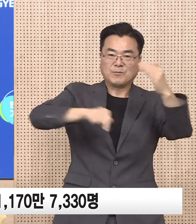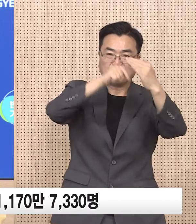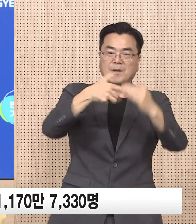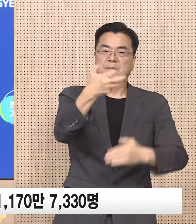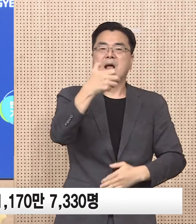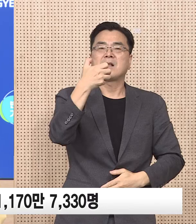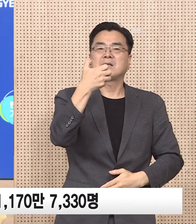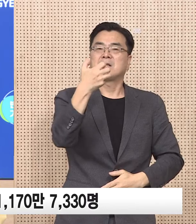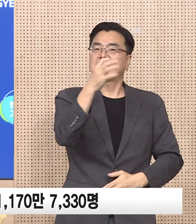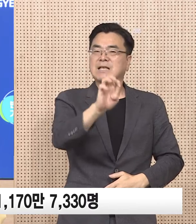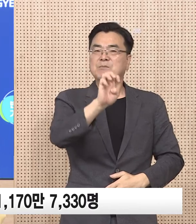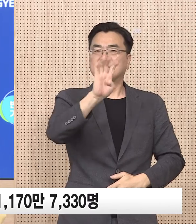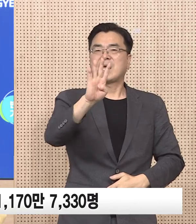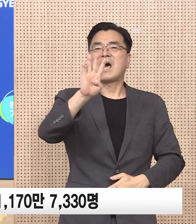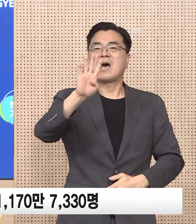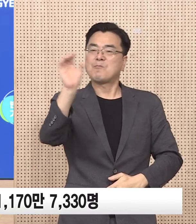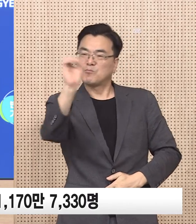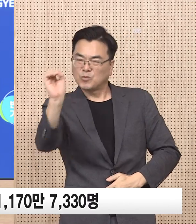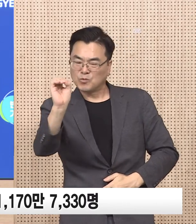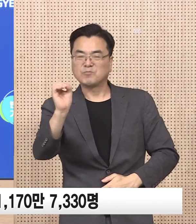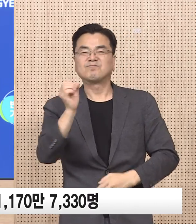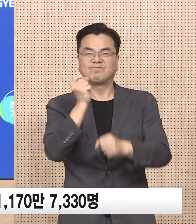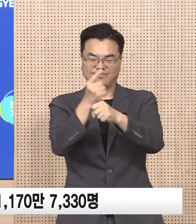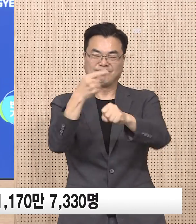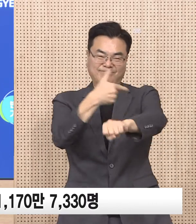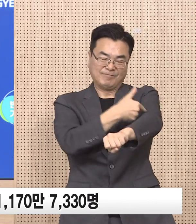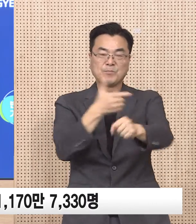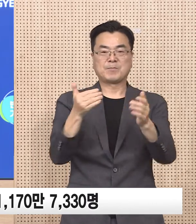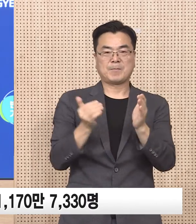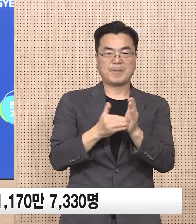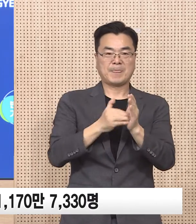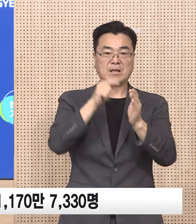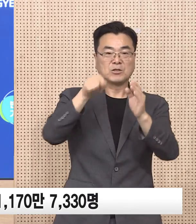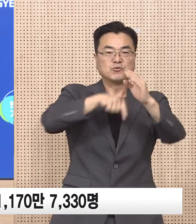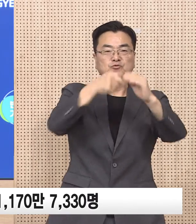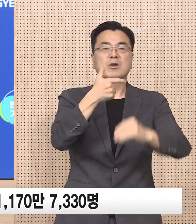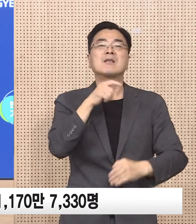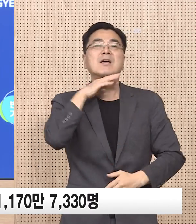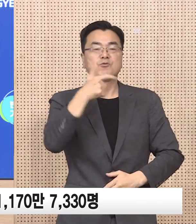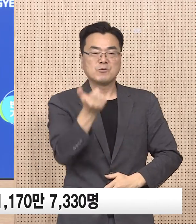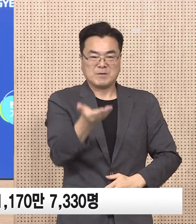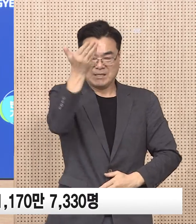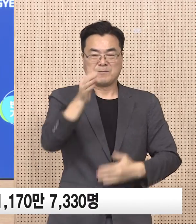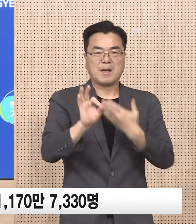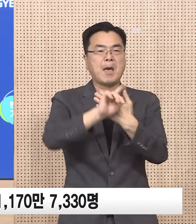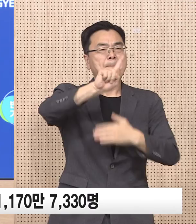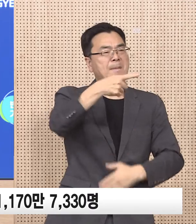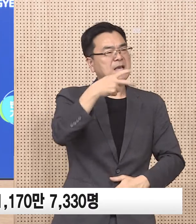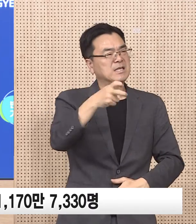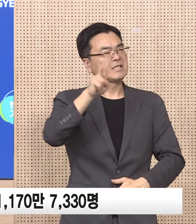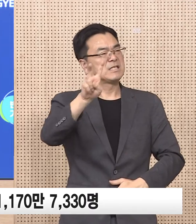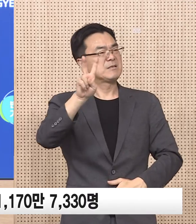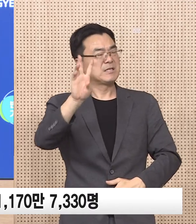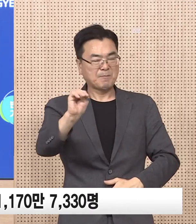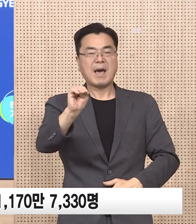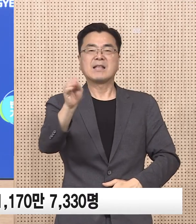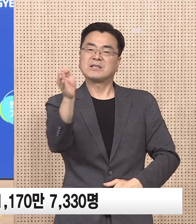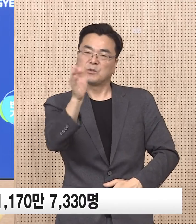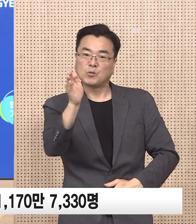31.3%입니다. 4차 접종자 중 60세 이상 고령층은 122만 3